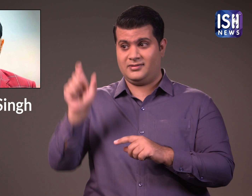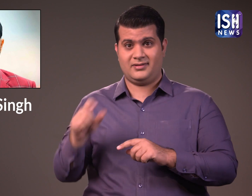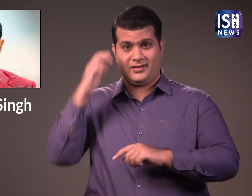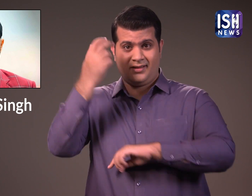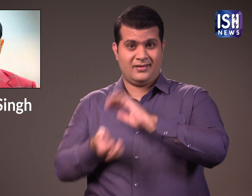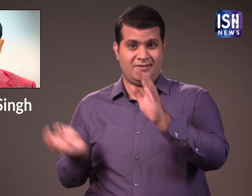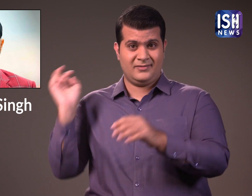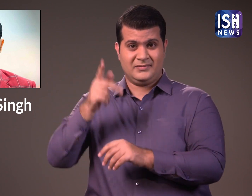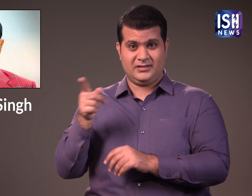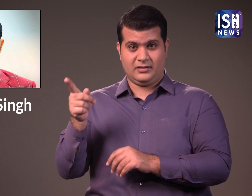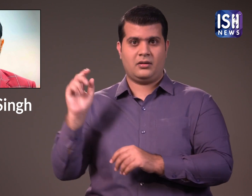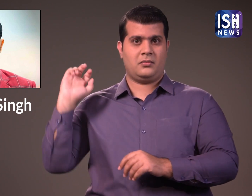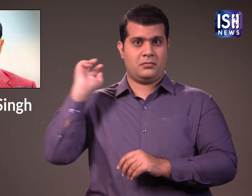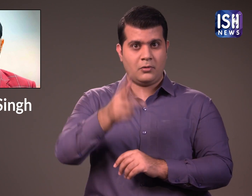वह एक बल्ले बास भी है